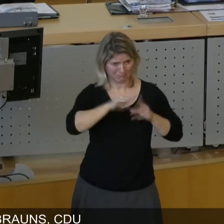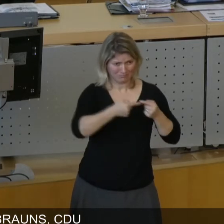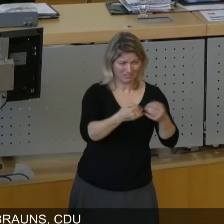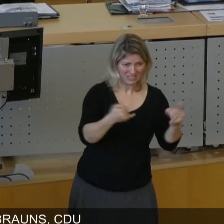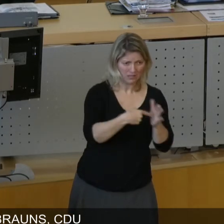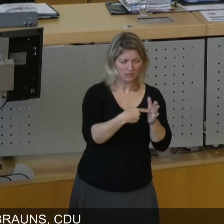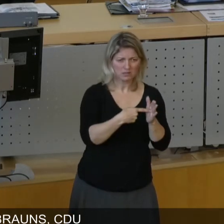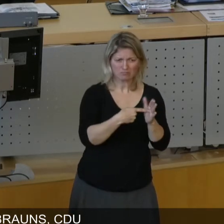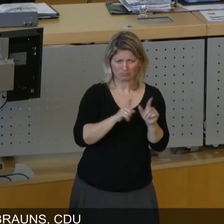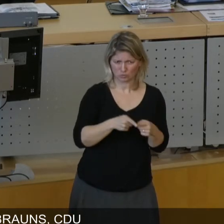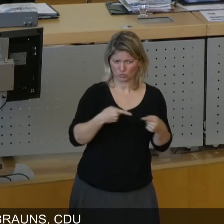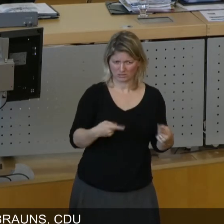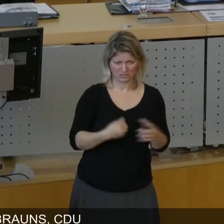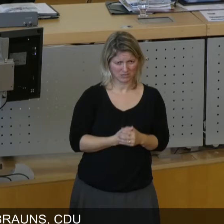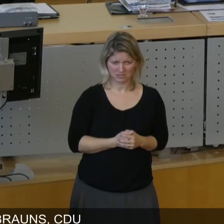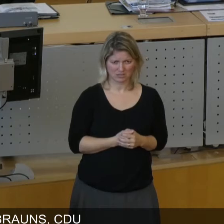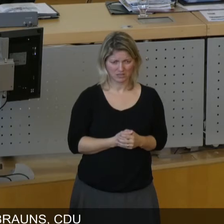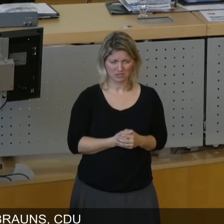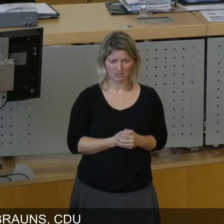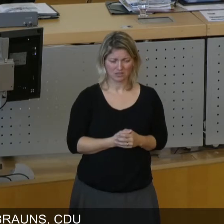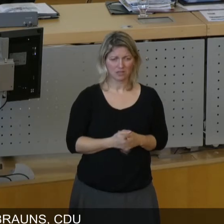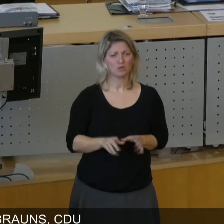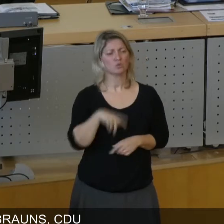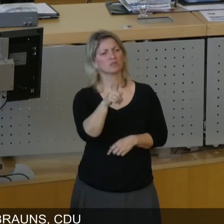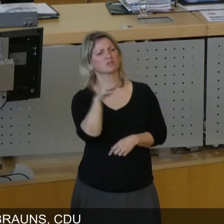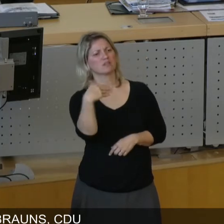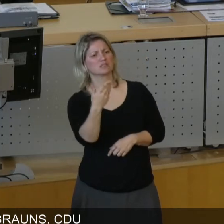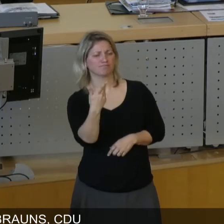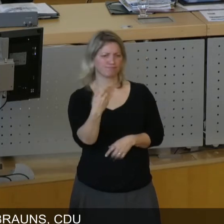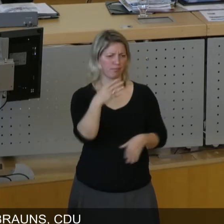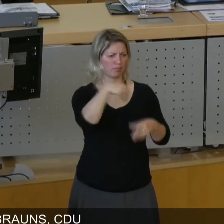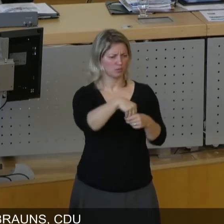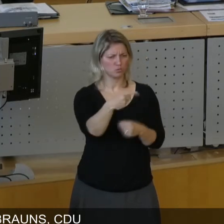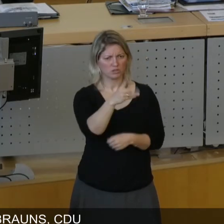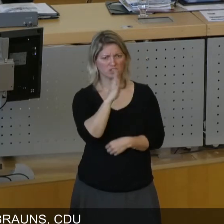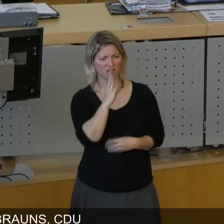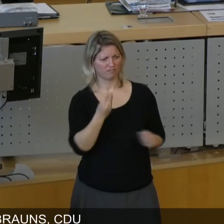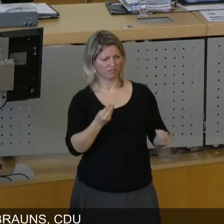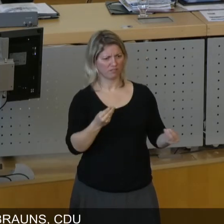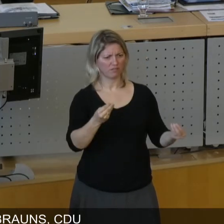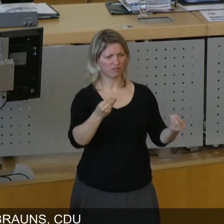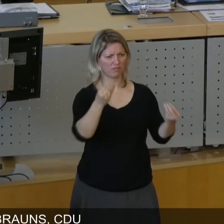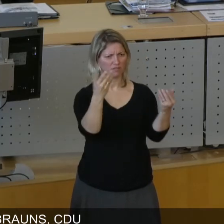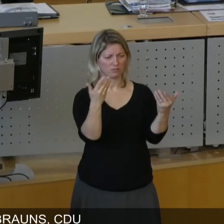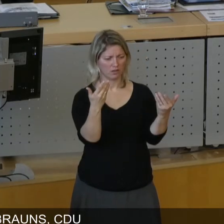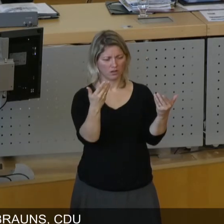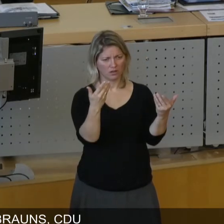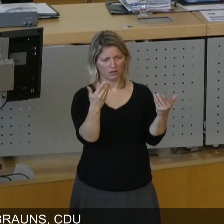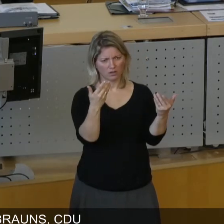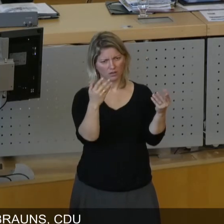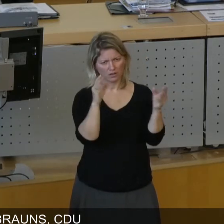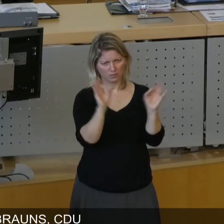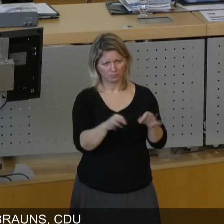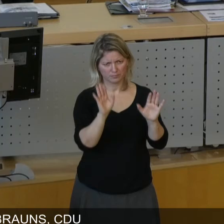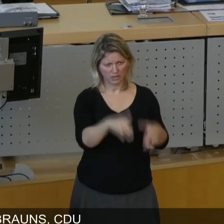den theoretischen Überbau, den Sie gebildet haben, Herr Lichty, der existiert de facto nicht und schon